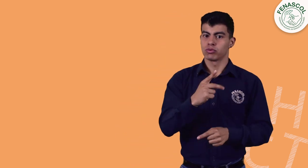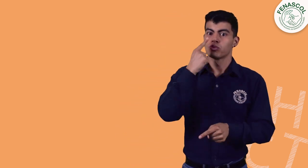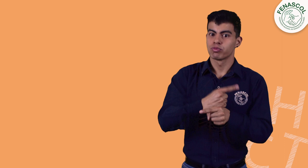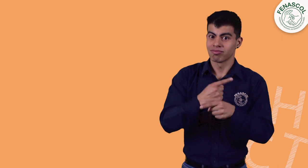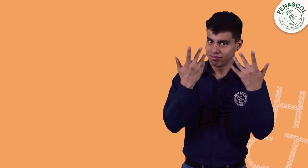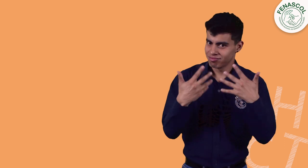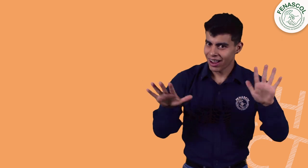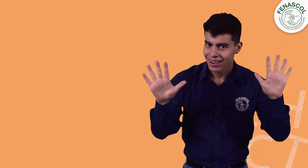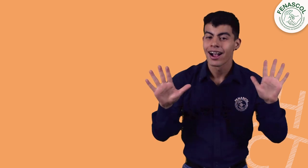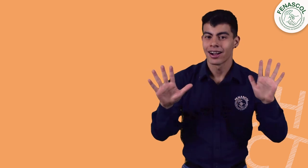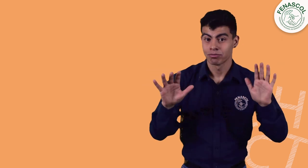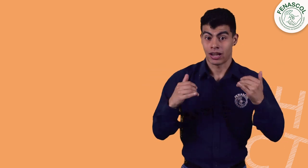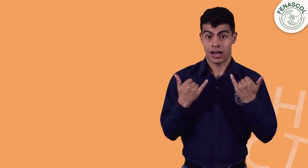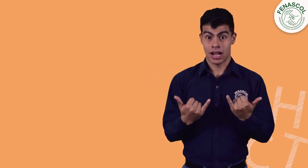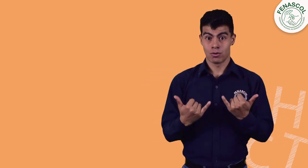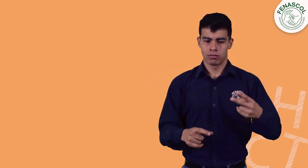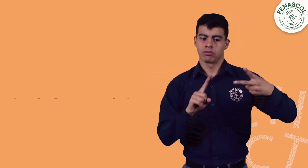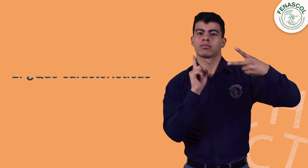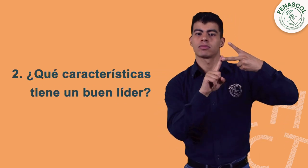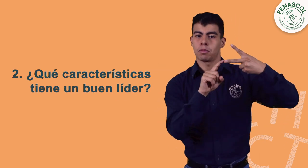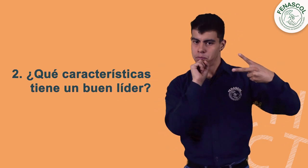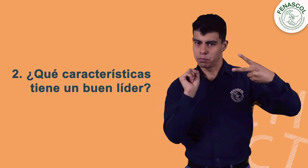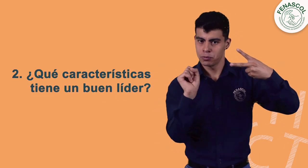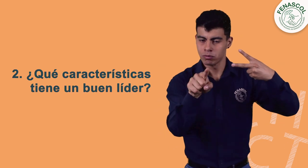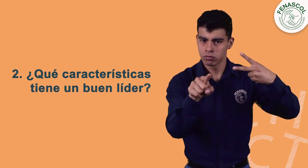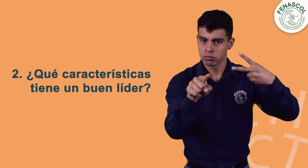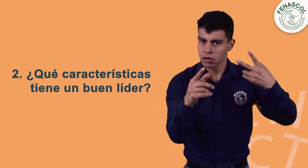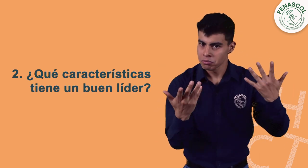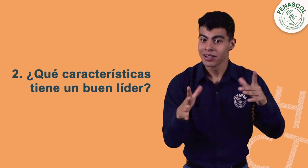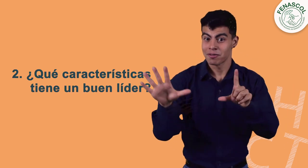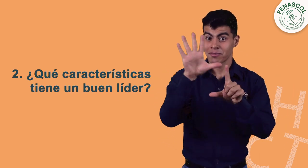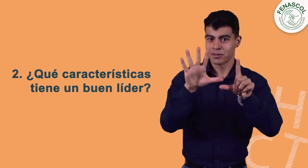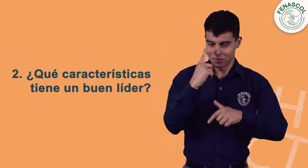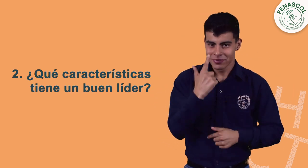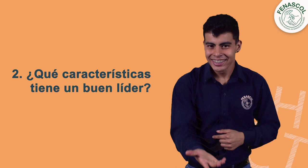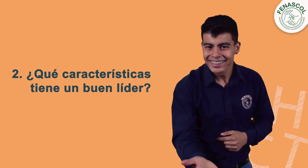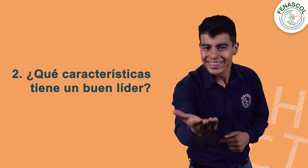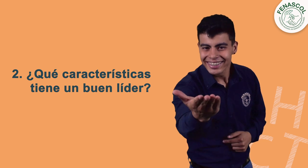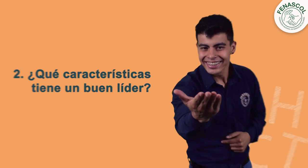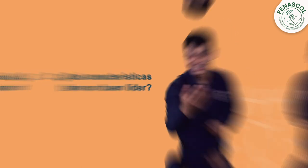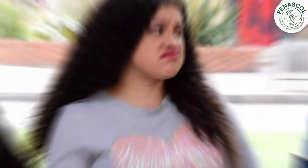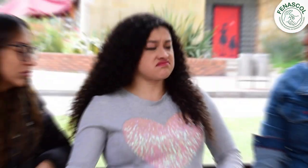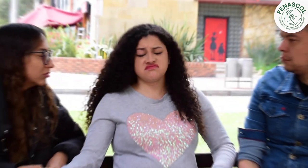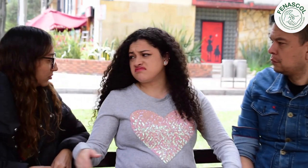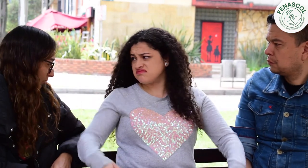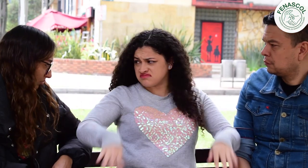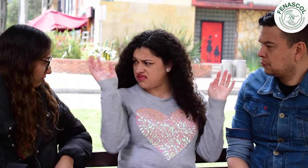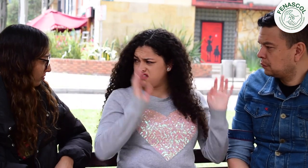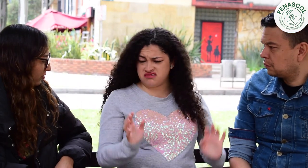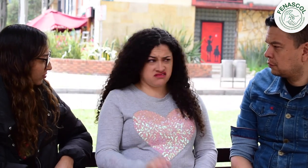vamos a dar respuesta a la segunda pregunta. ¿Qué características tiene un buen líder? Miremos el siguiente video. Eso de estar